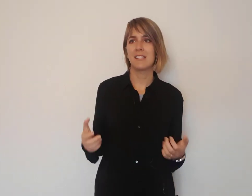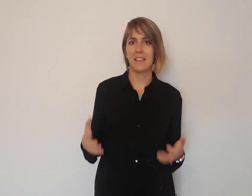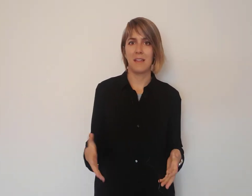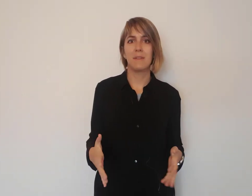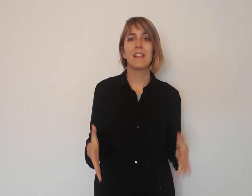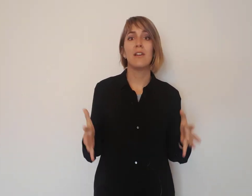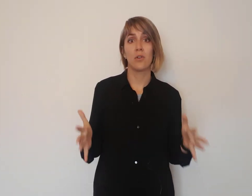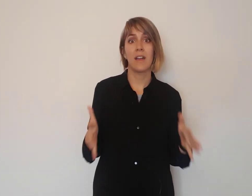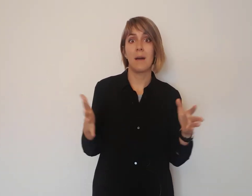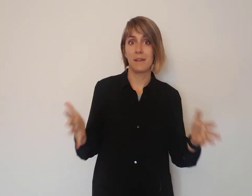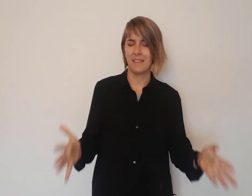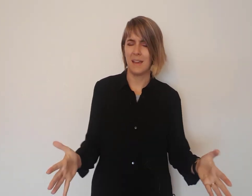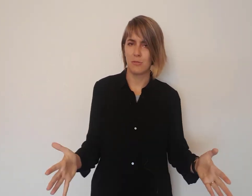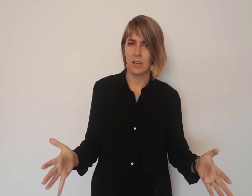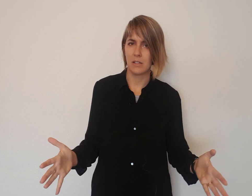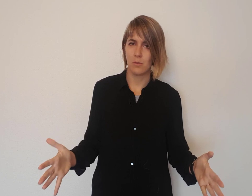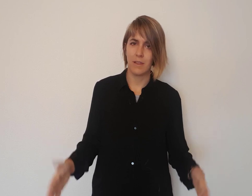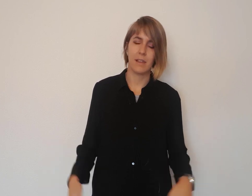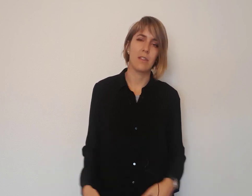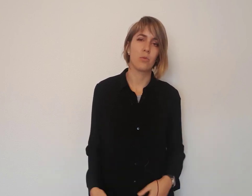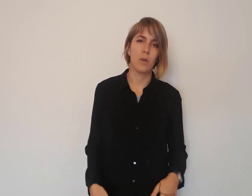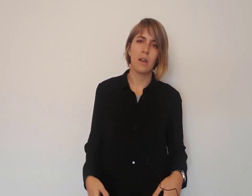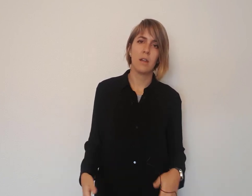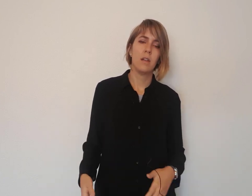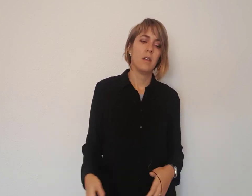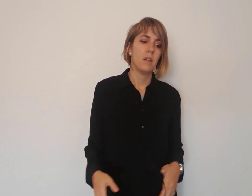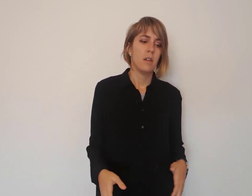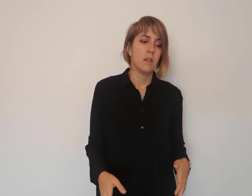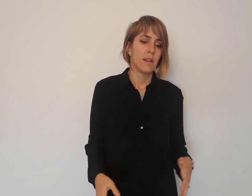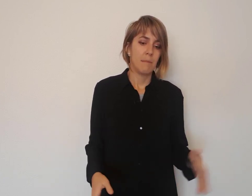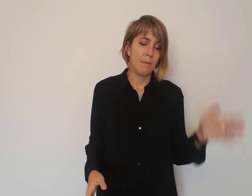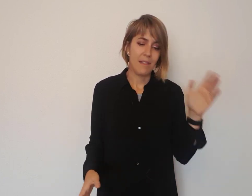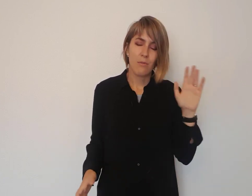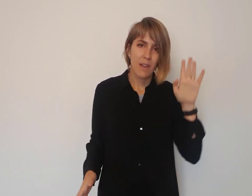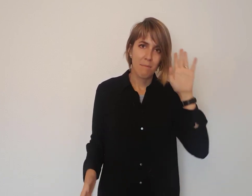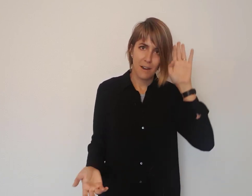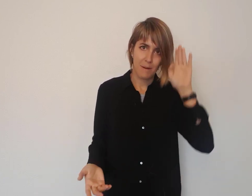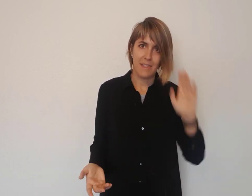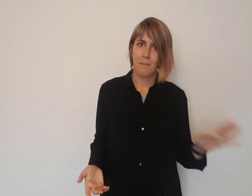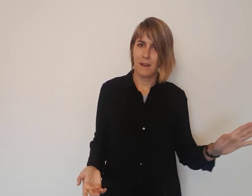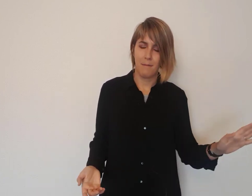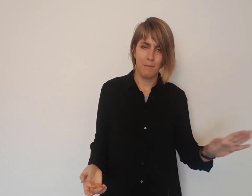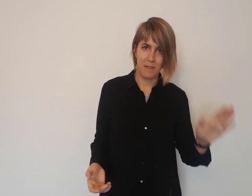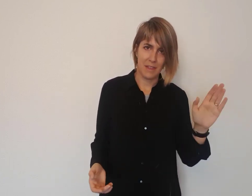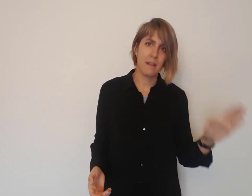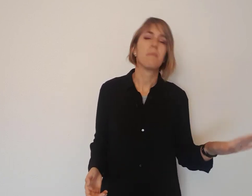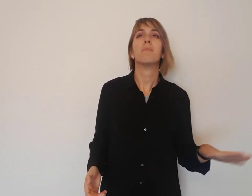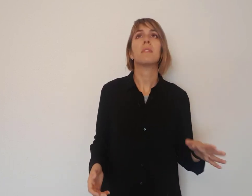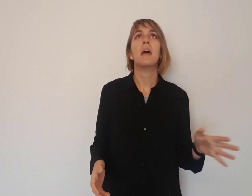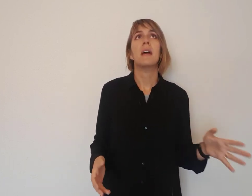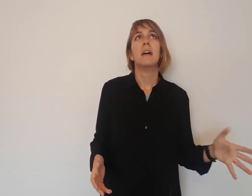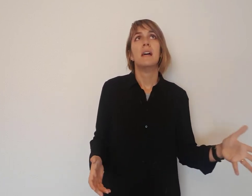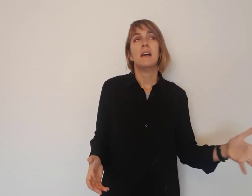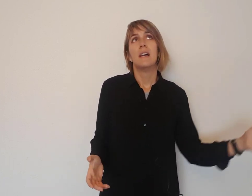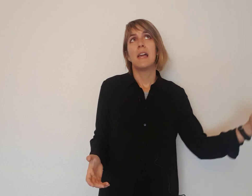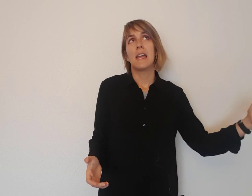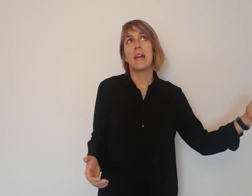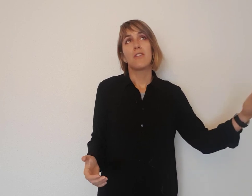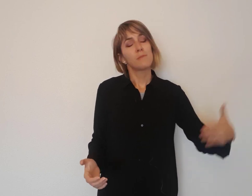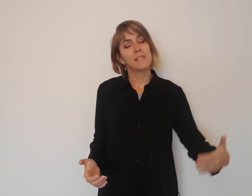desgraciadamente lo que aprendíamos en la escuela de arquitectura, que me parece una barbaridad para empezar. Años más